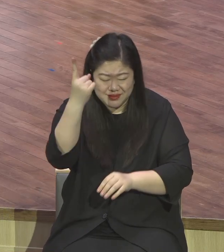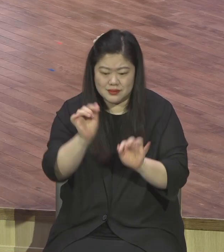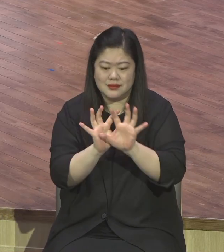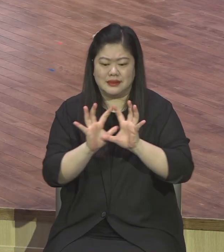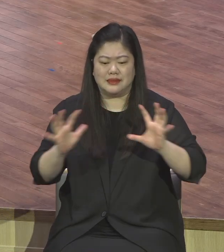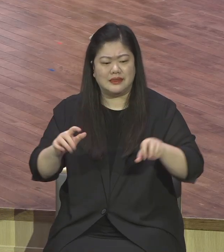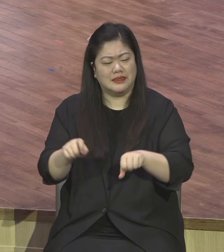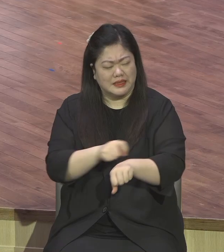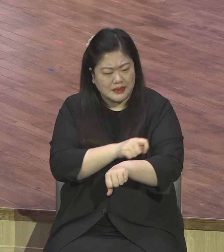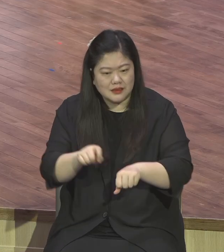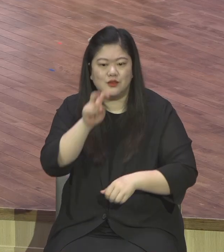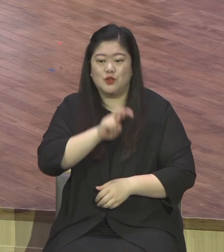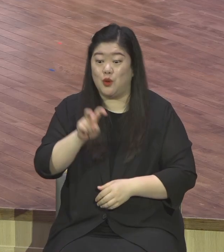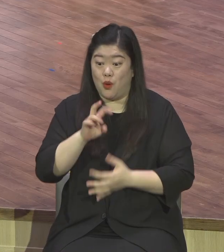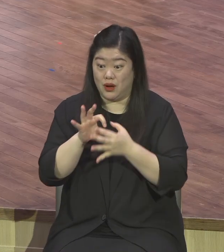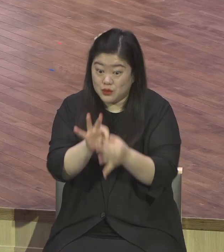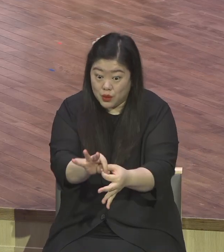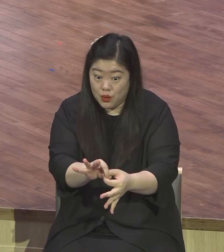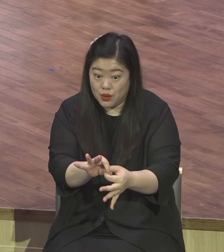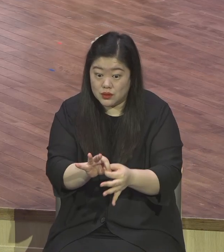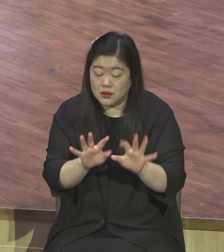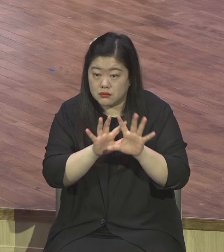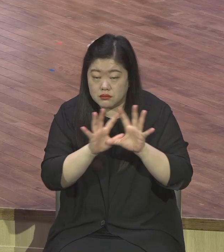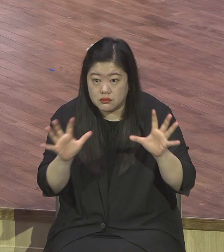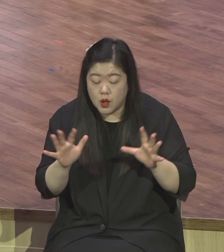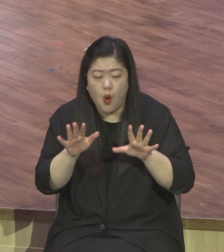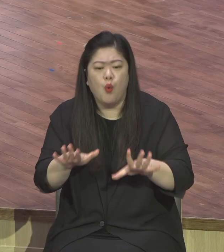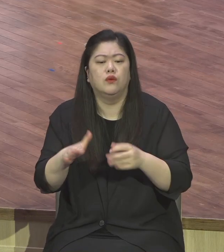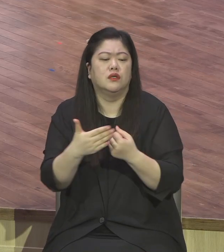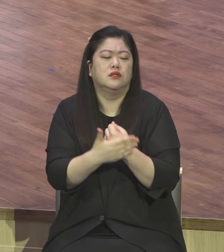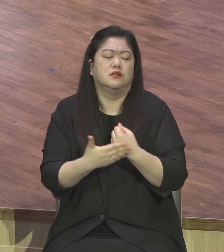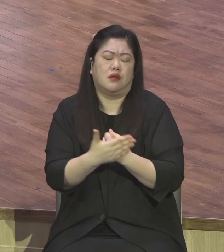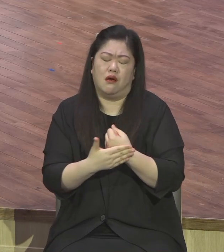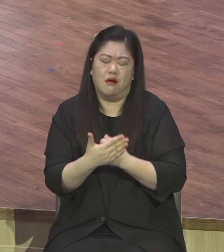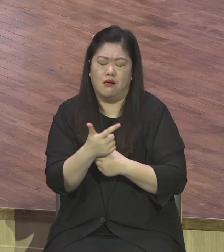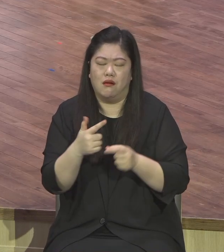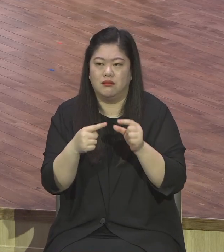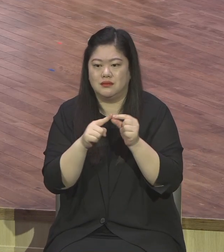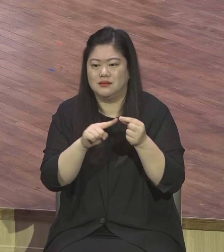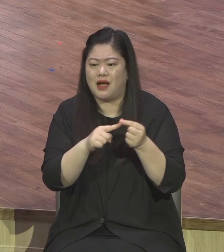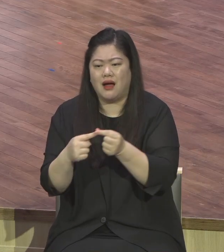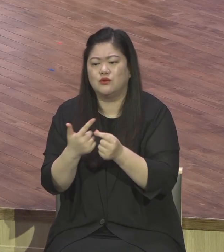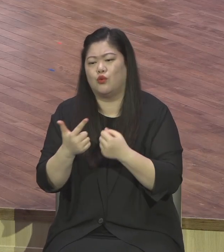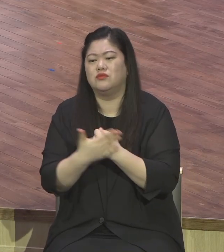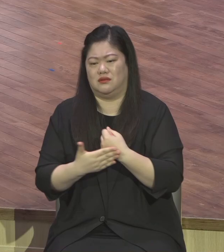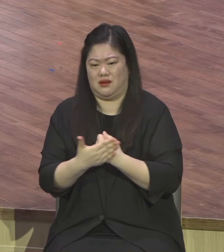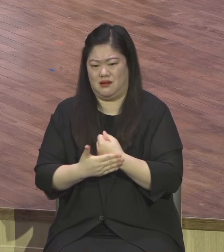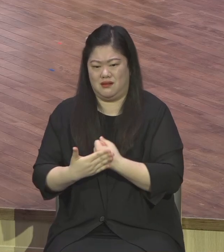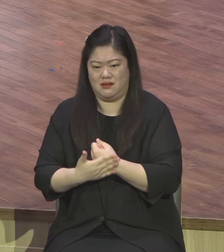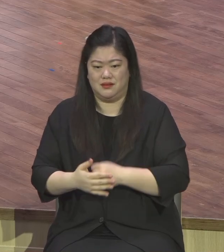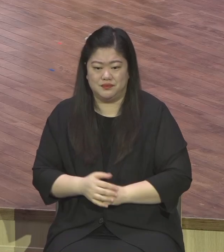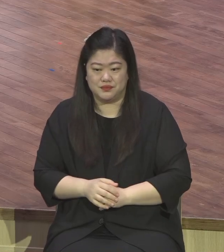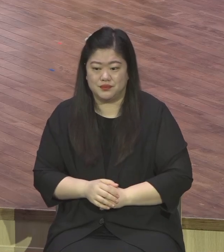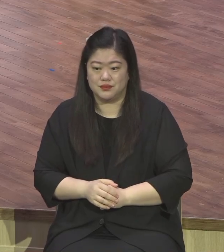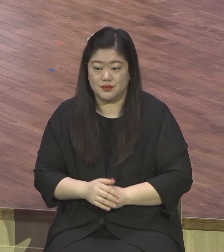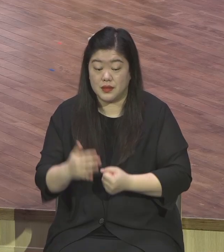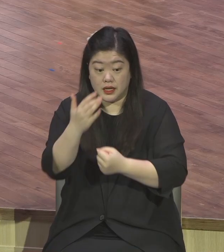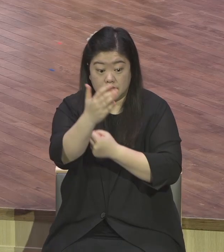치유받으시기 바랍니다. 하나님의 은혜 은혜 성경 통틀어 말하면 하나님이 우리를